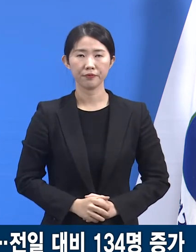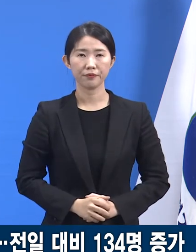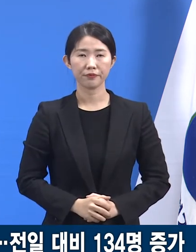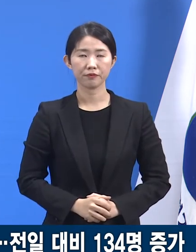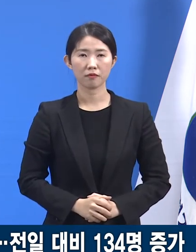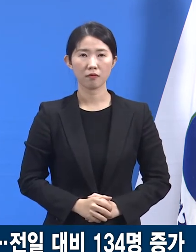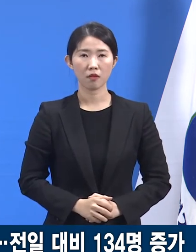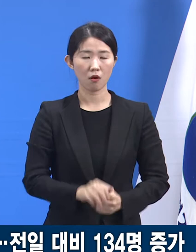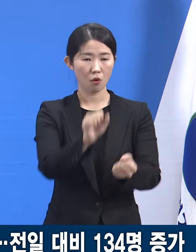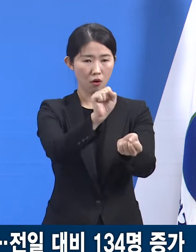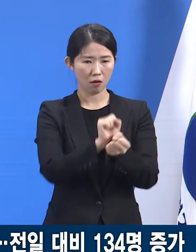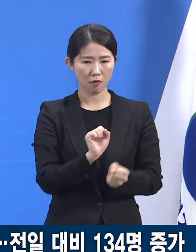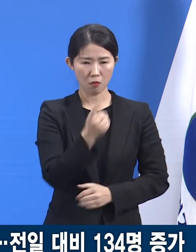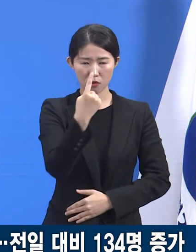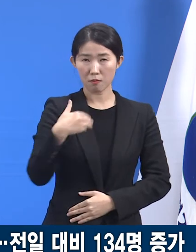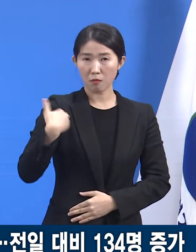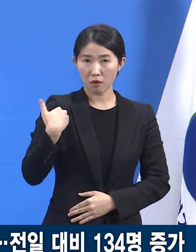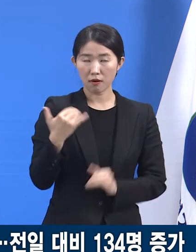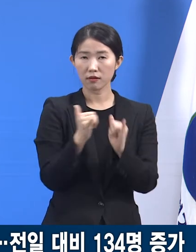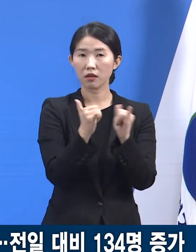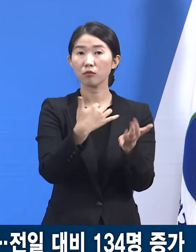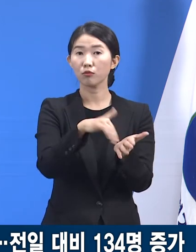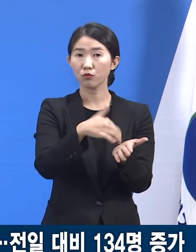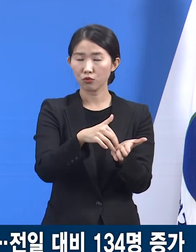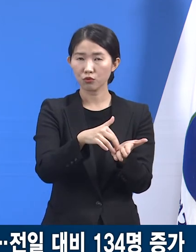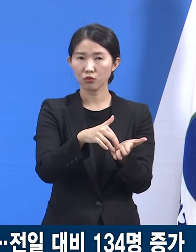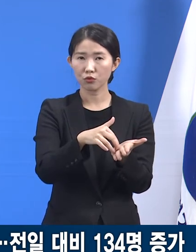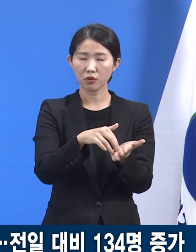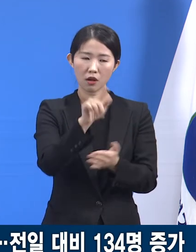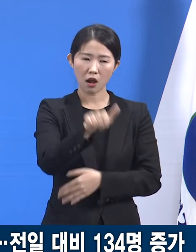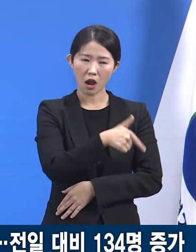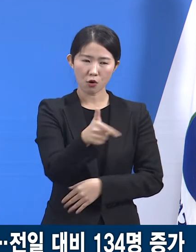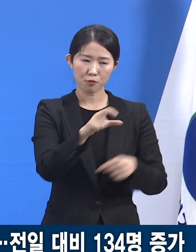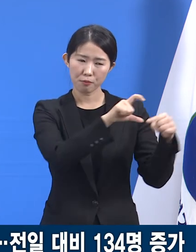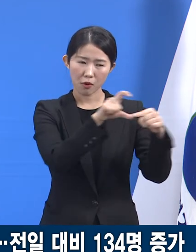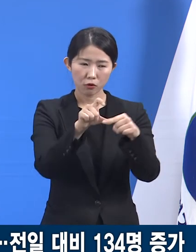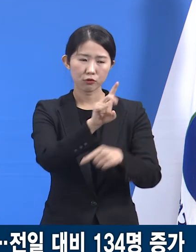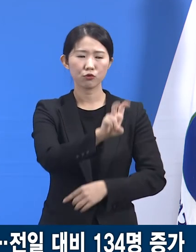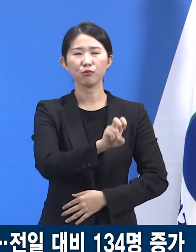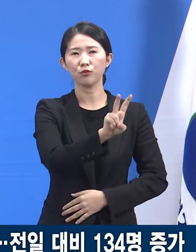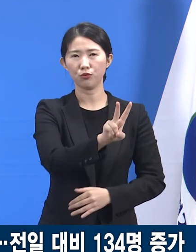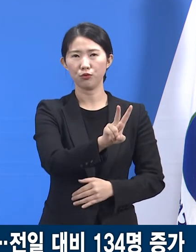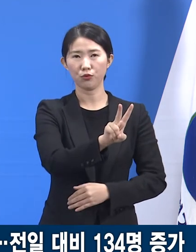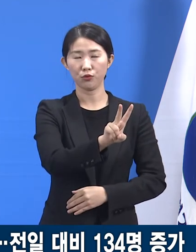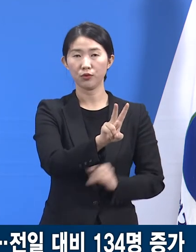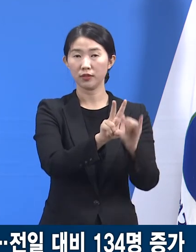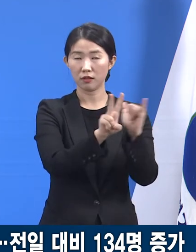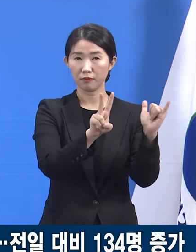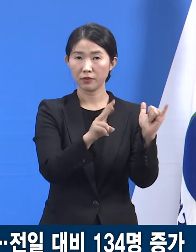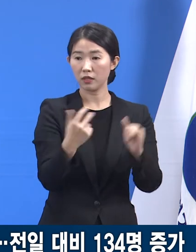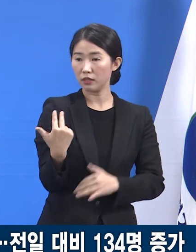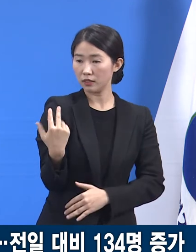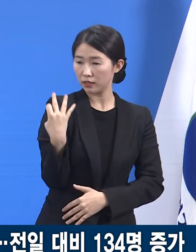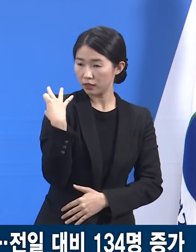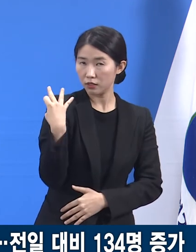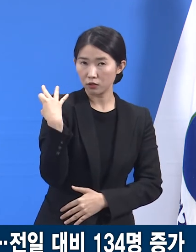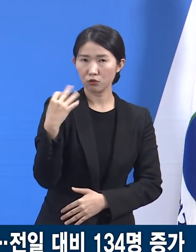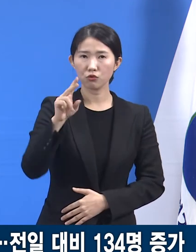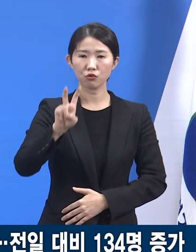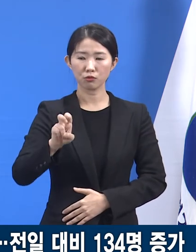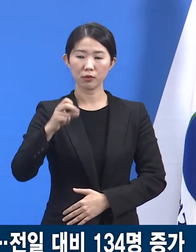진단일 당시 감염 경로를 알 수 없는 확진자는 일평균 22명이었습니다. 전주 27명 대비